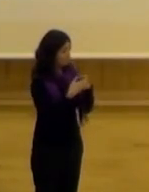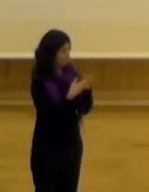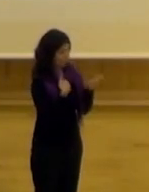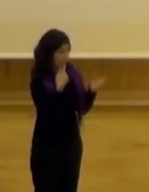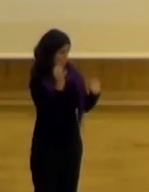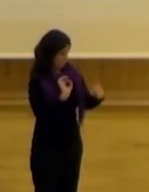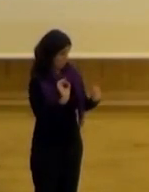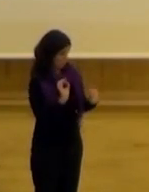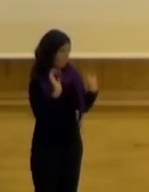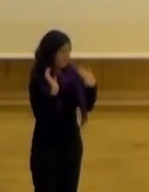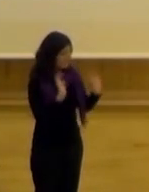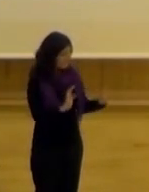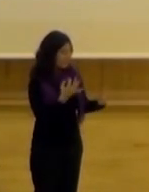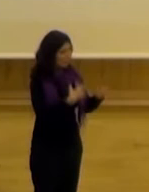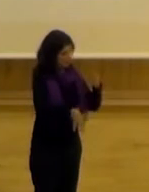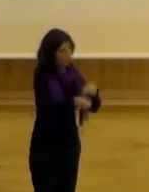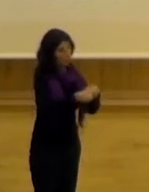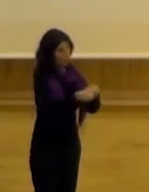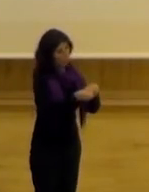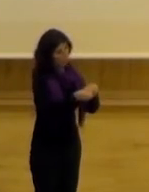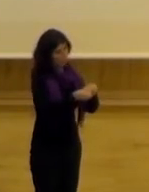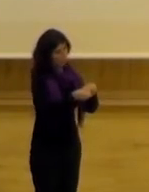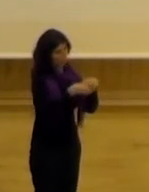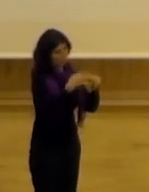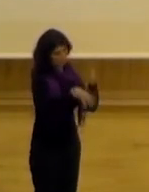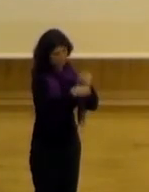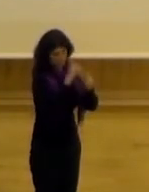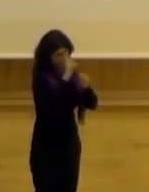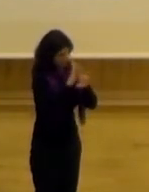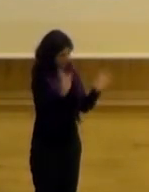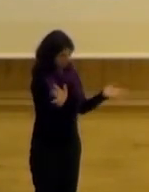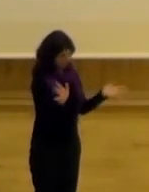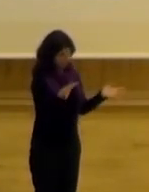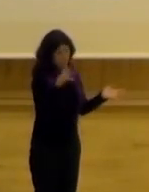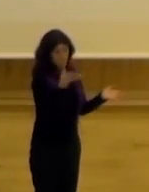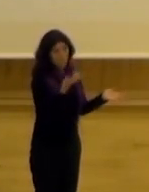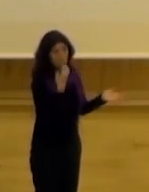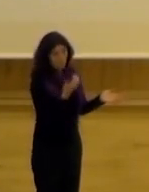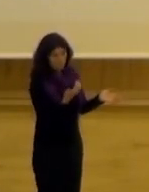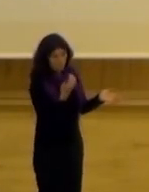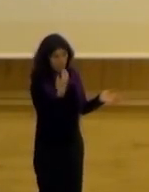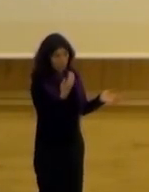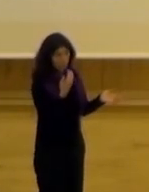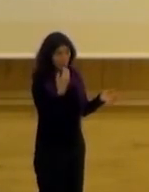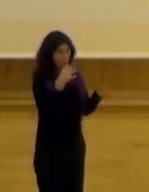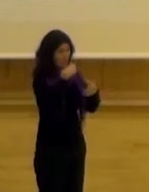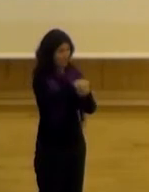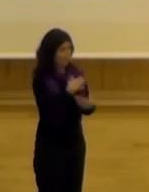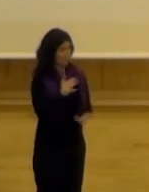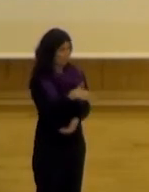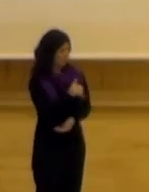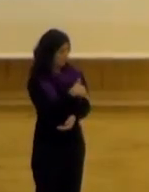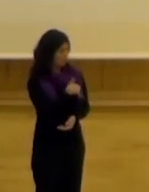pero que haya que complementarlo es más que obvio lo digo por ejemplo desde la propia